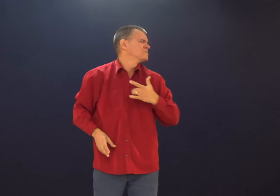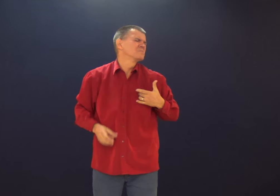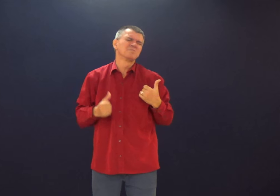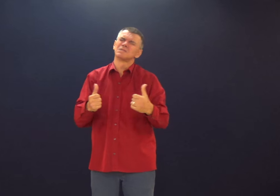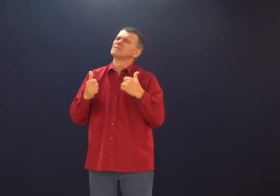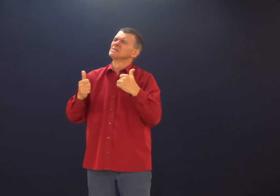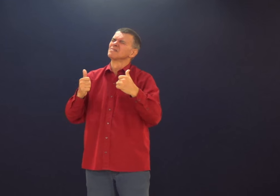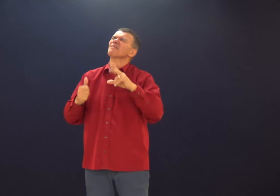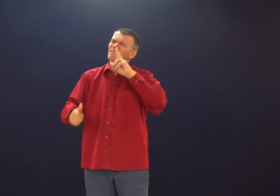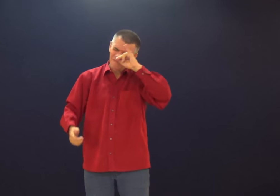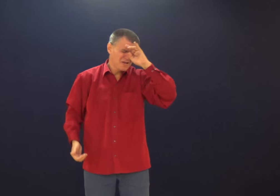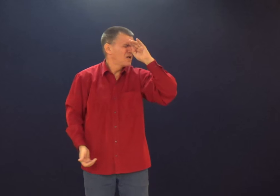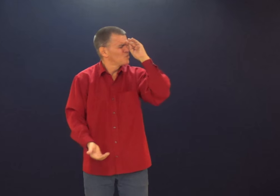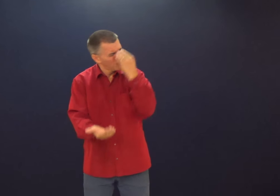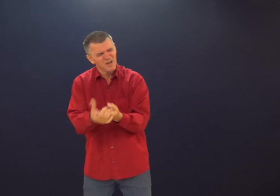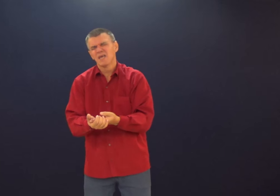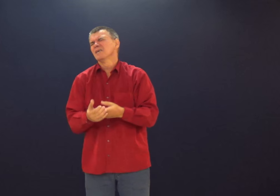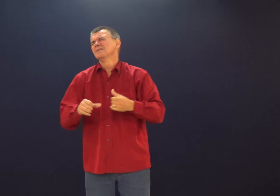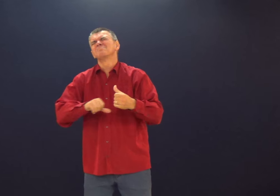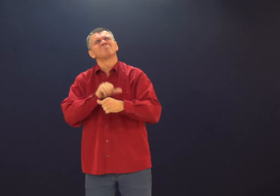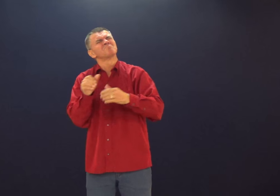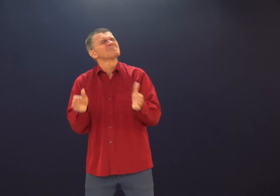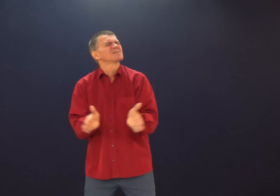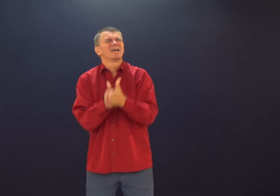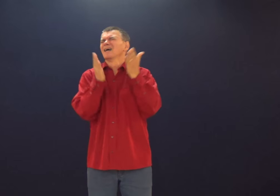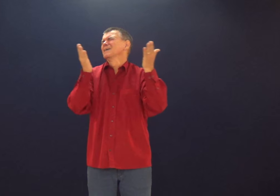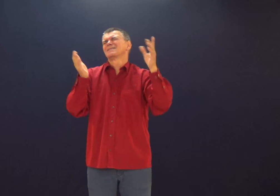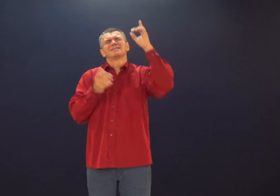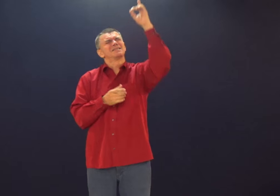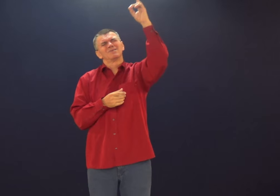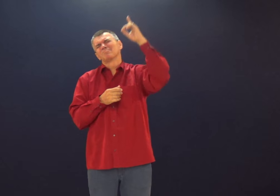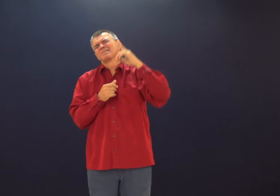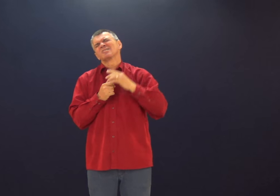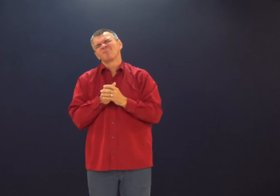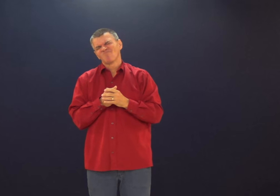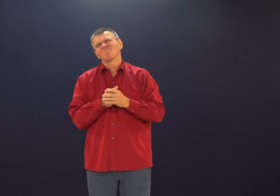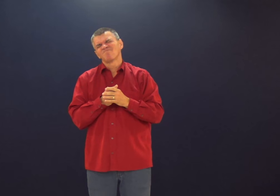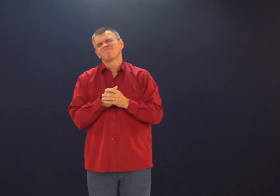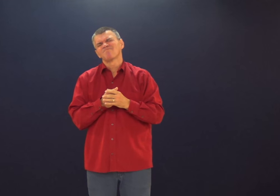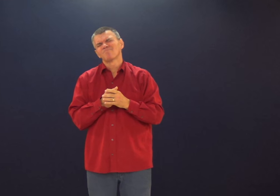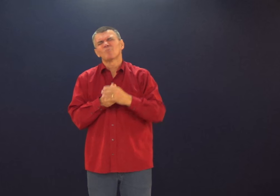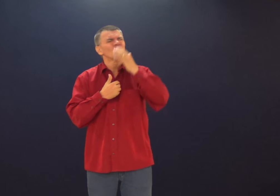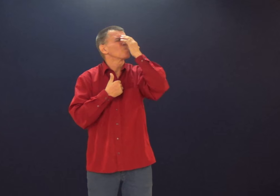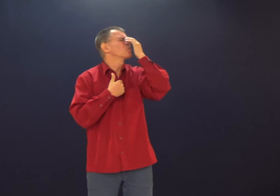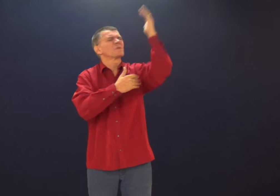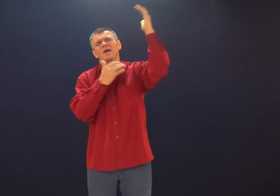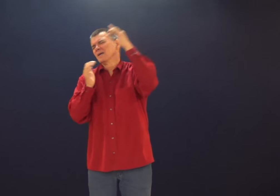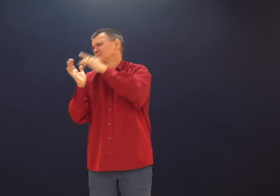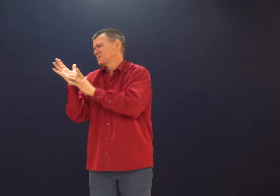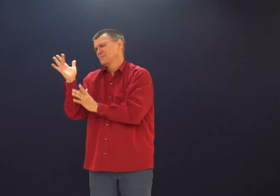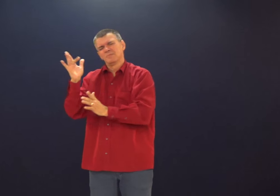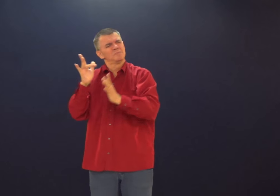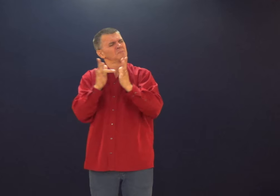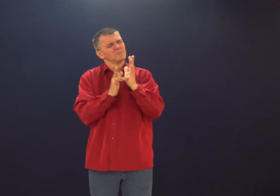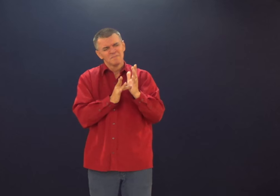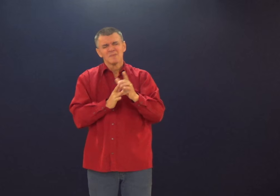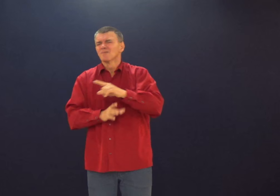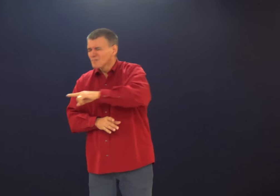Orar pela cura, porque nós acreditamos que o Senhor pode fazer acontecer. O Senhor pode fazer acontecer. muito obrigado,